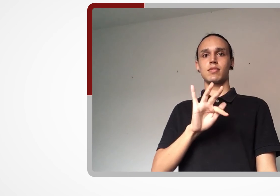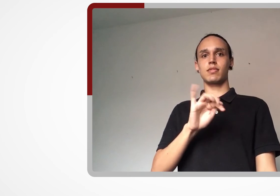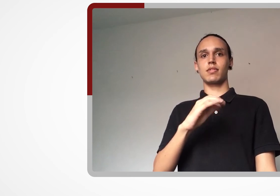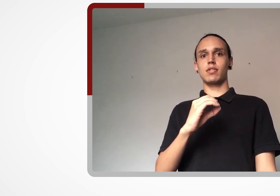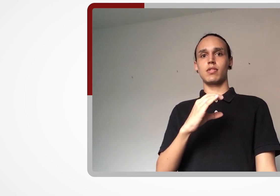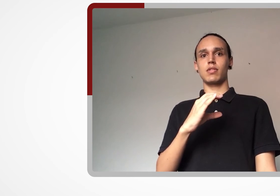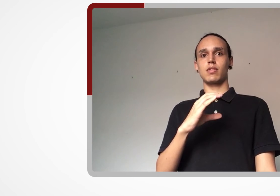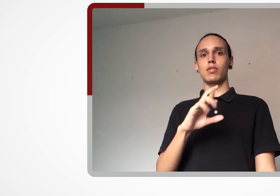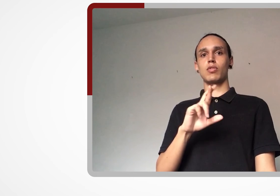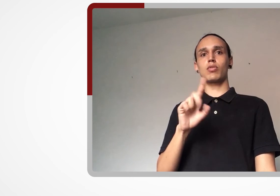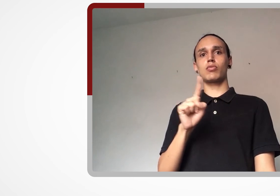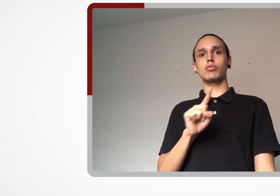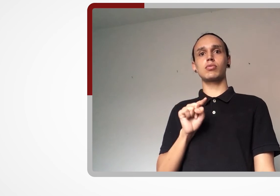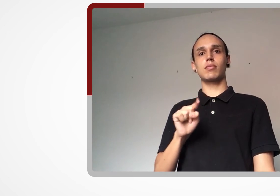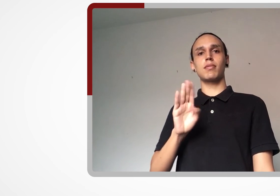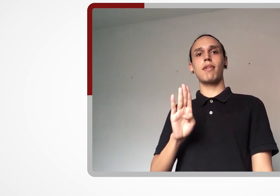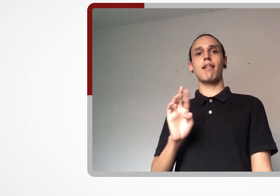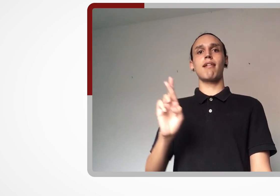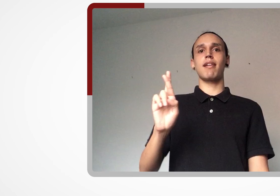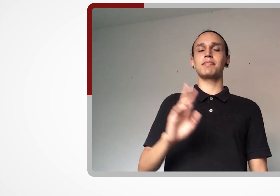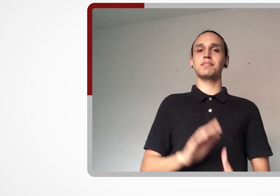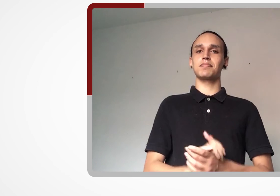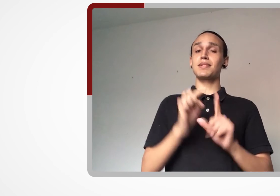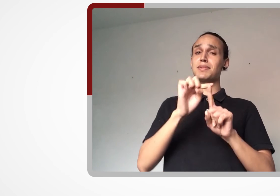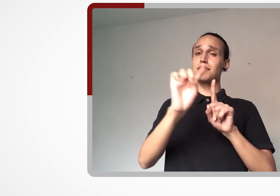se vê na próxima edição. Até lá!